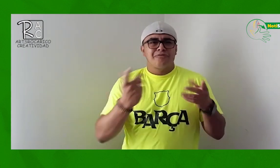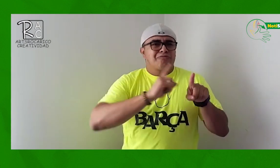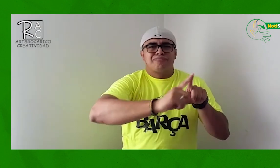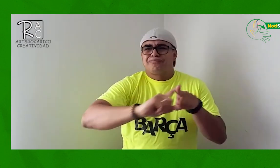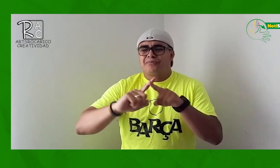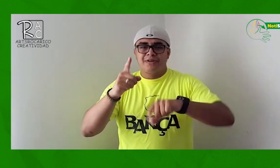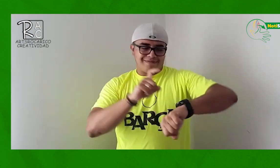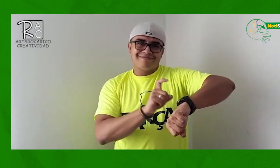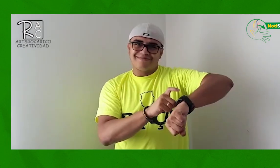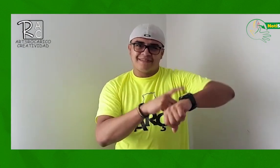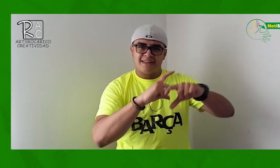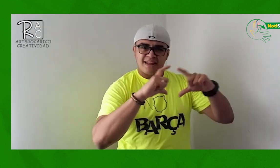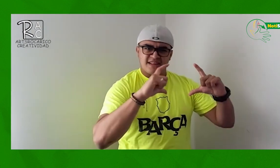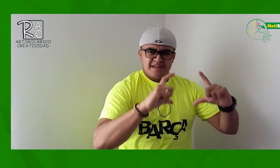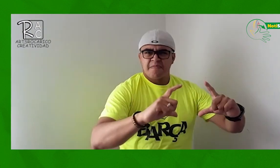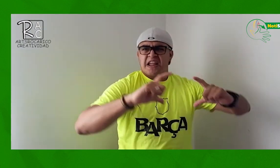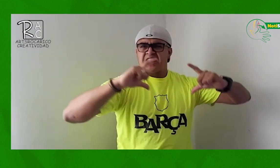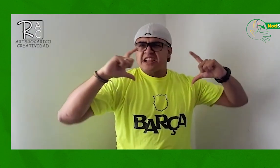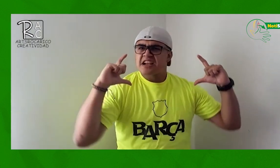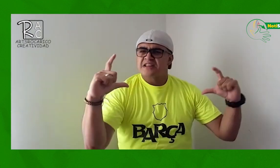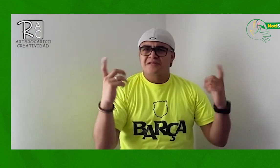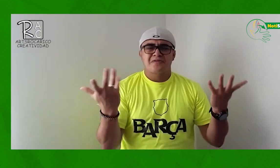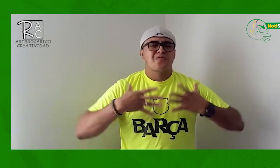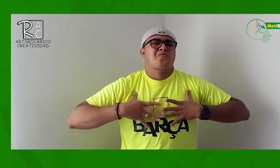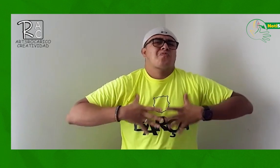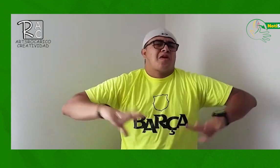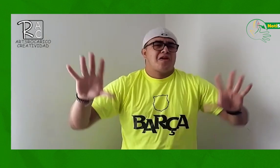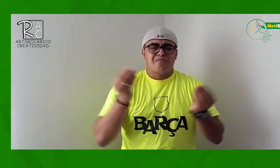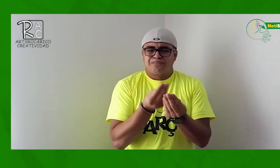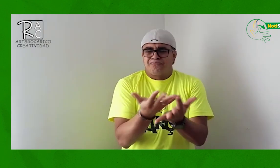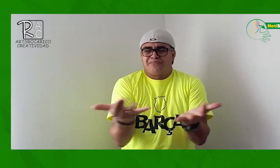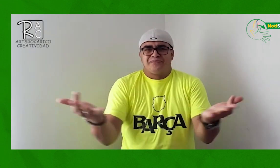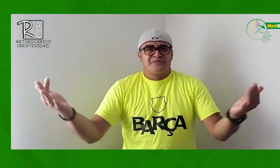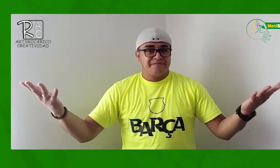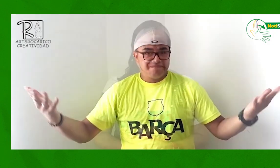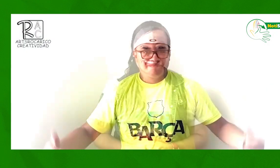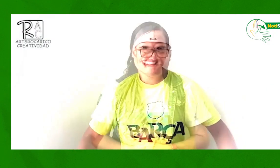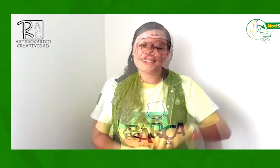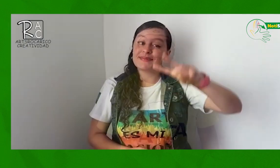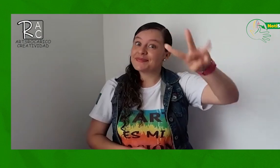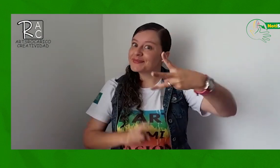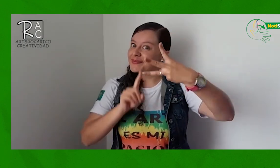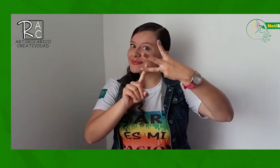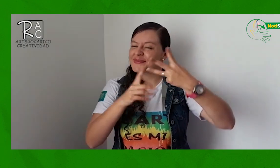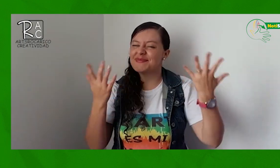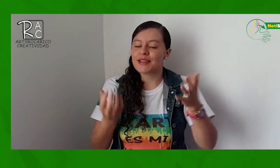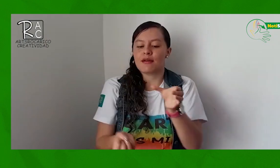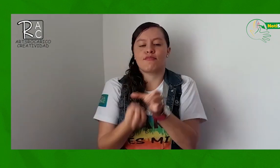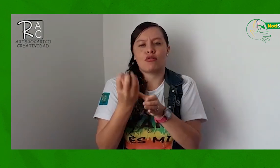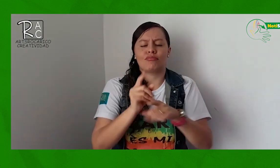diversidad de productos Relojes sin importar el tamaño Y más La tercera línea de productos son